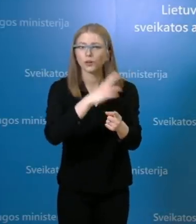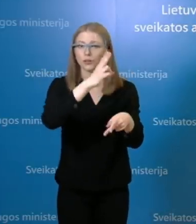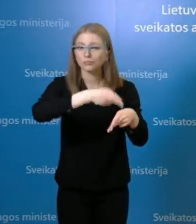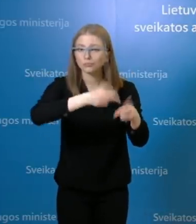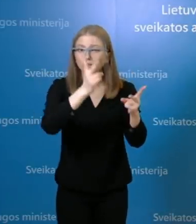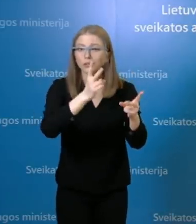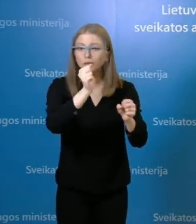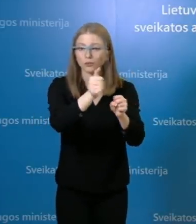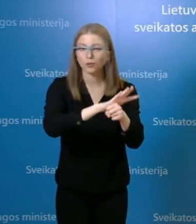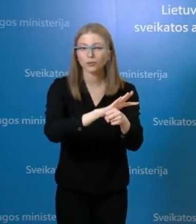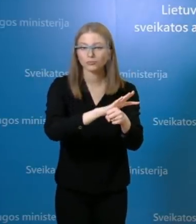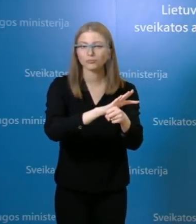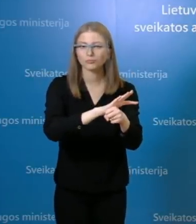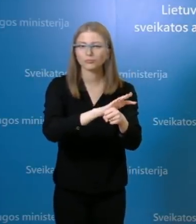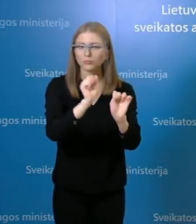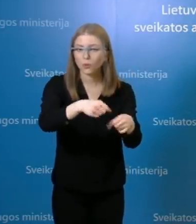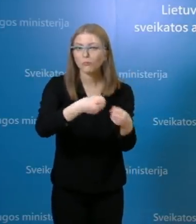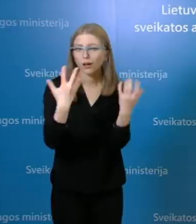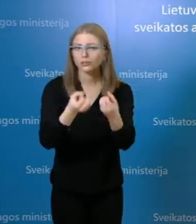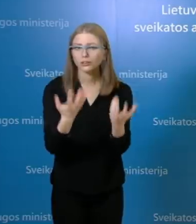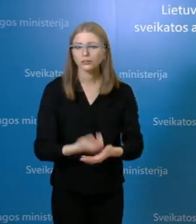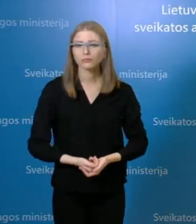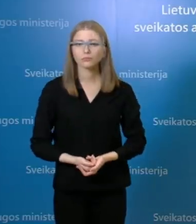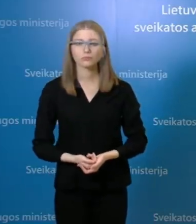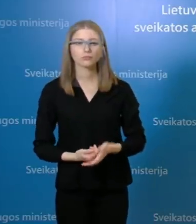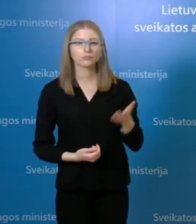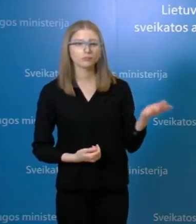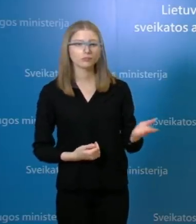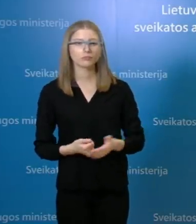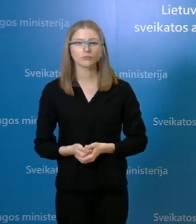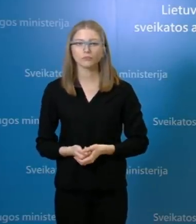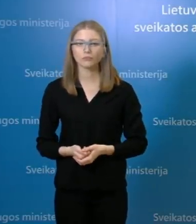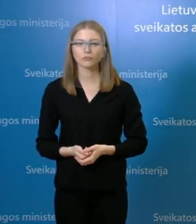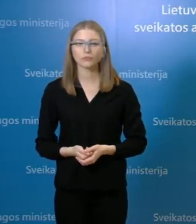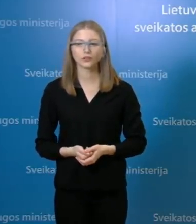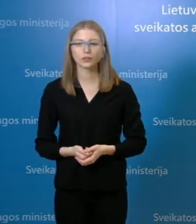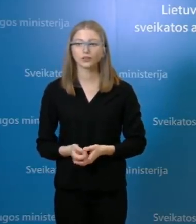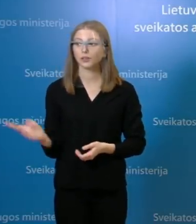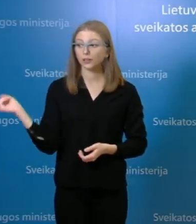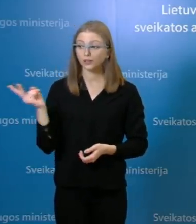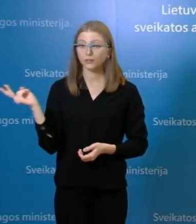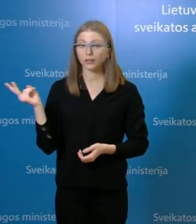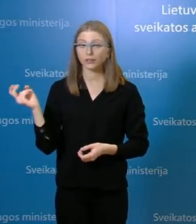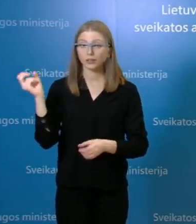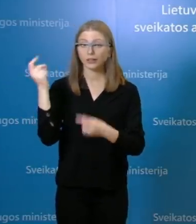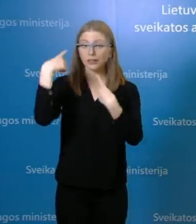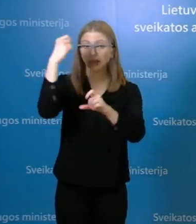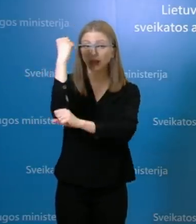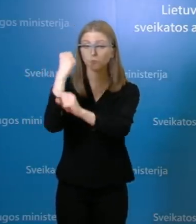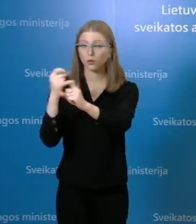slaugytojose, gal grėtumate paaiškinti, ką čia turi tomenyje? Tai panašu, kad jos susitiko su darbuotojų,